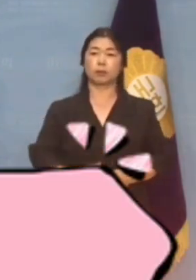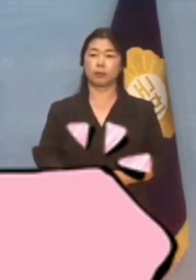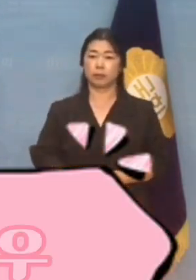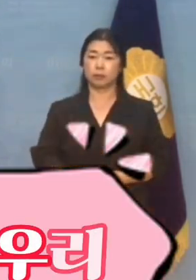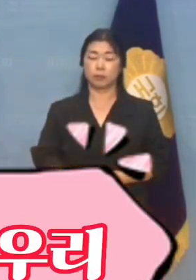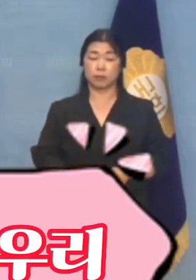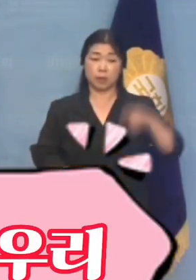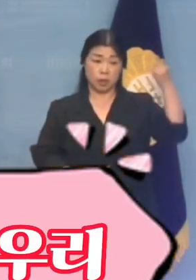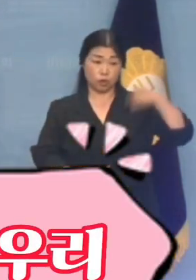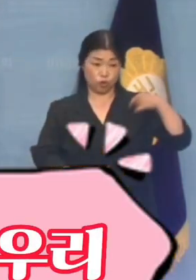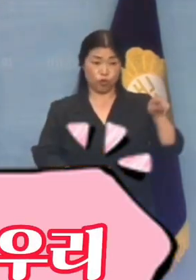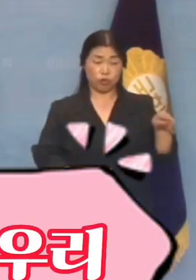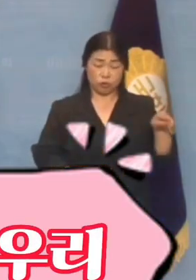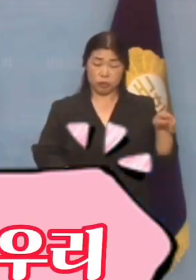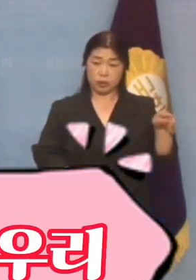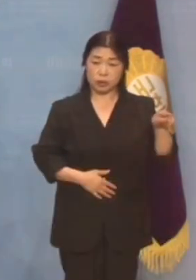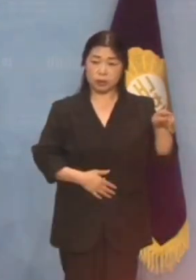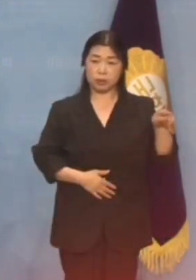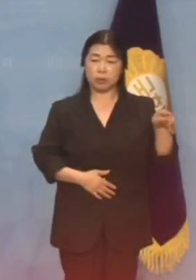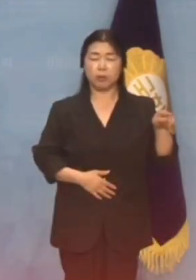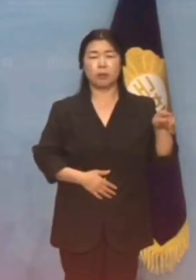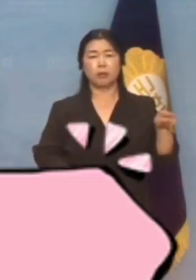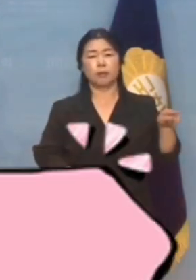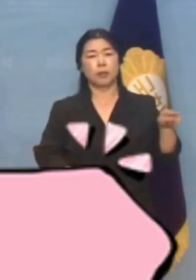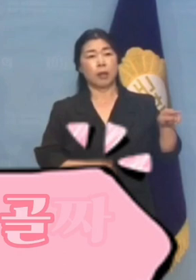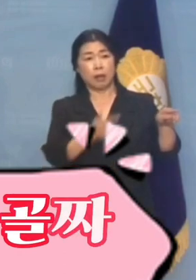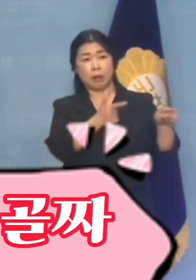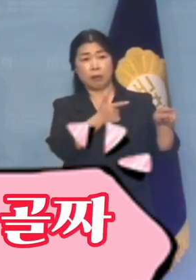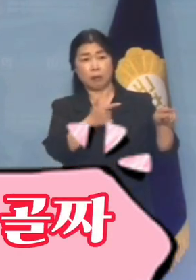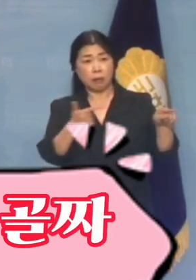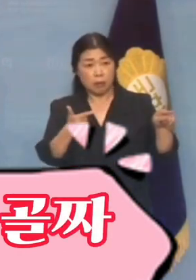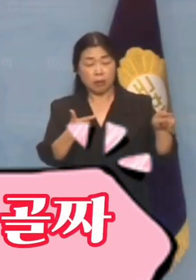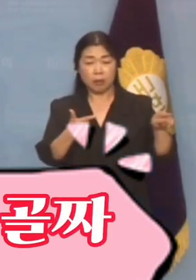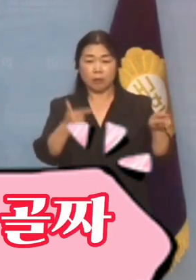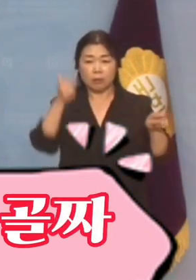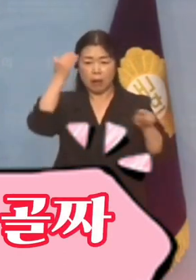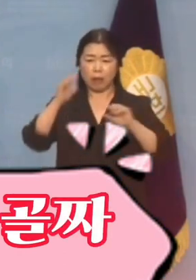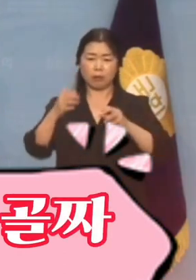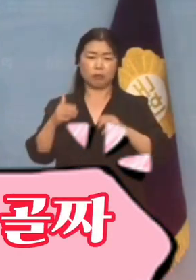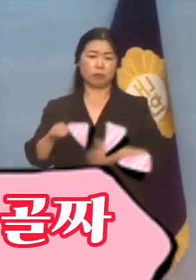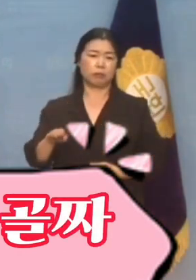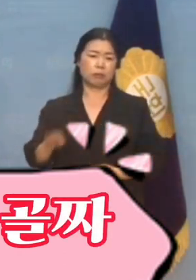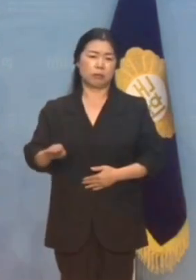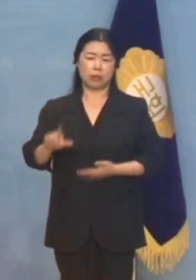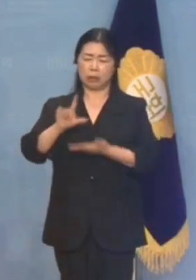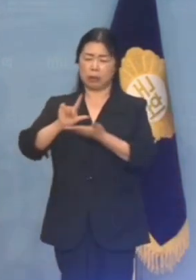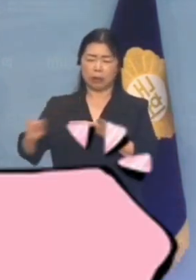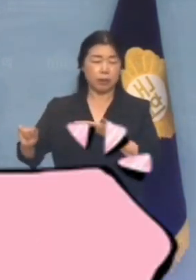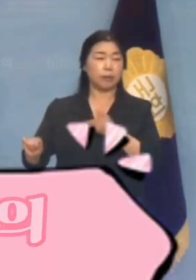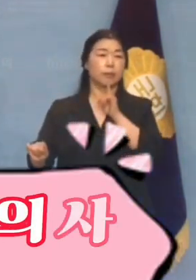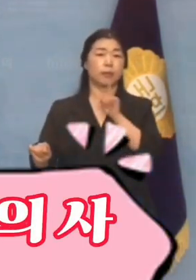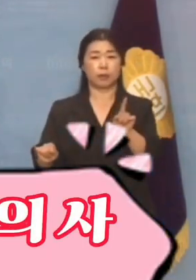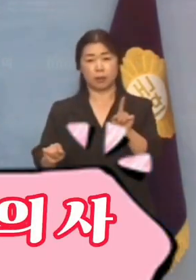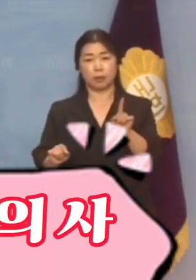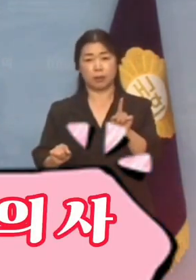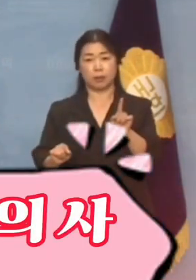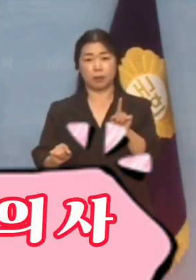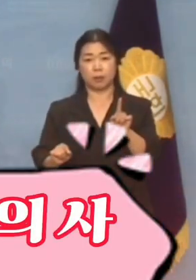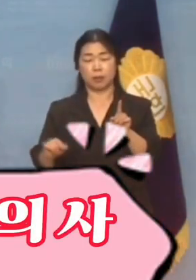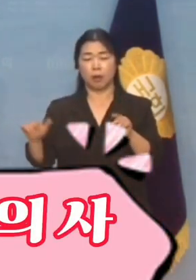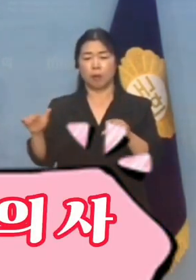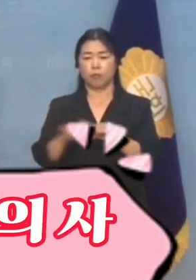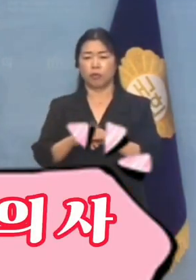중국은 높은 봉우리, 대한민국은 낮은 골짜기라든 문재인 전